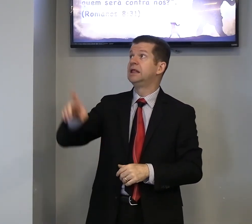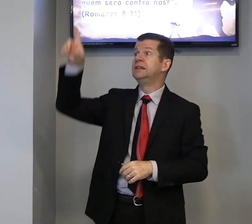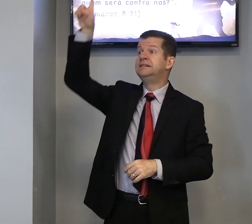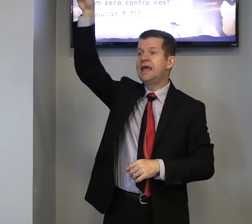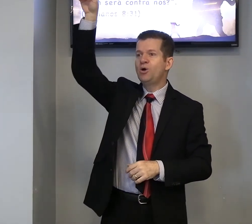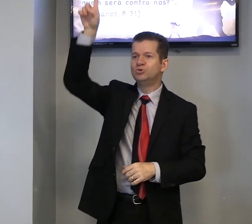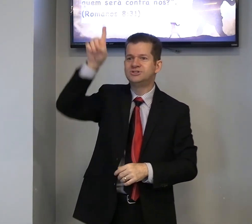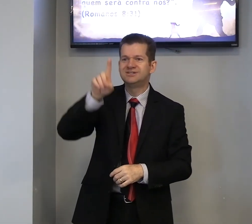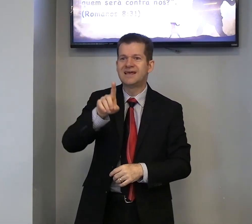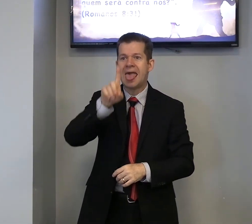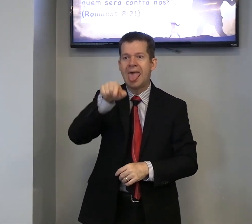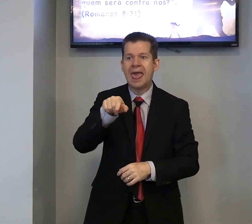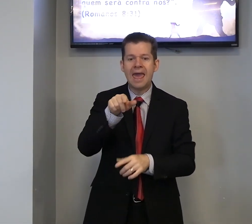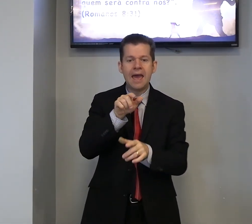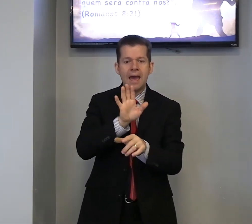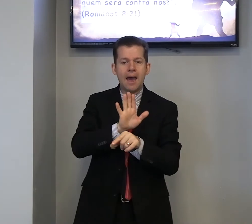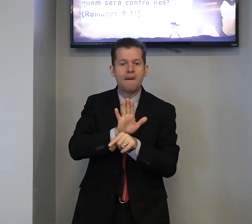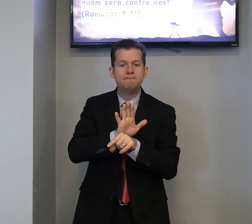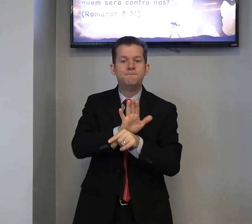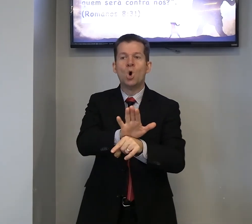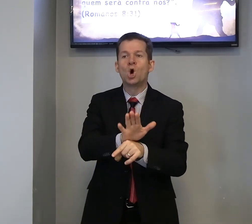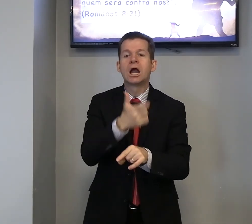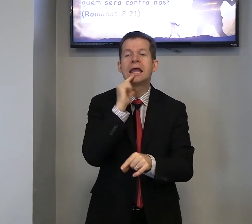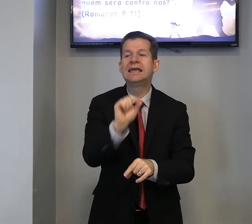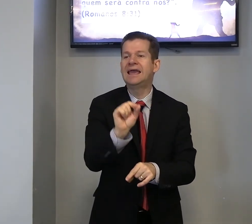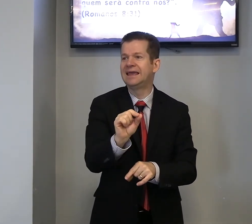Deus, é, por, quem?